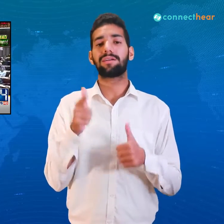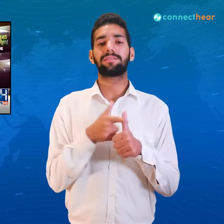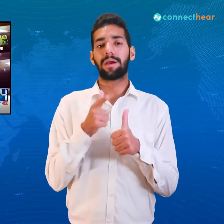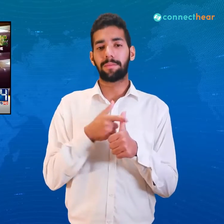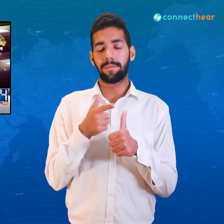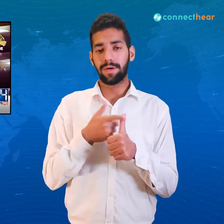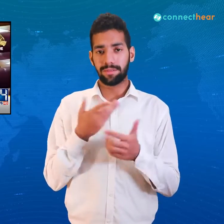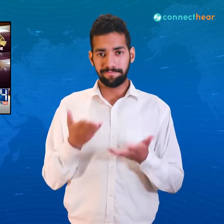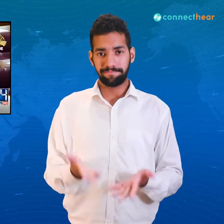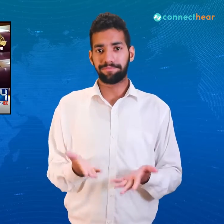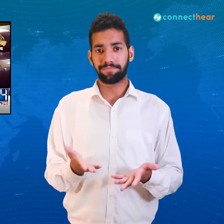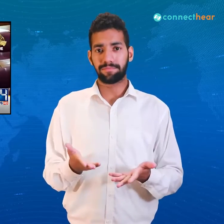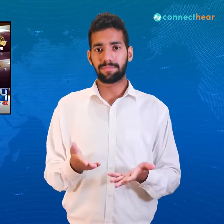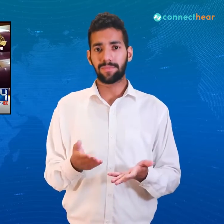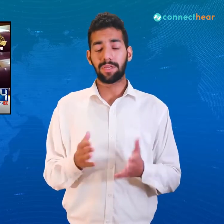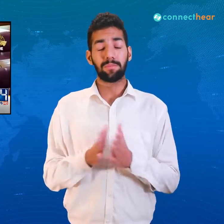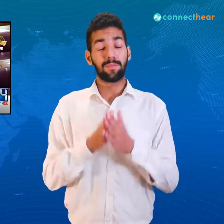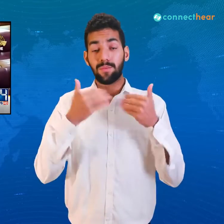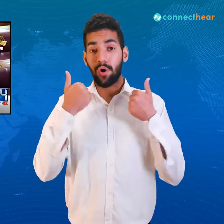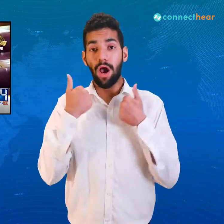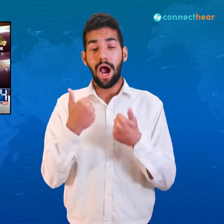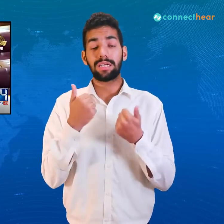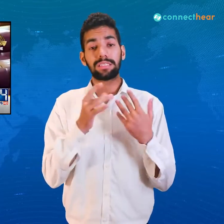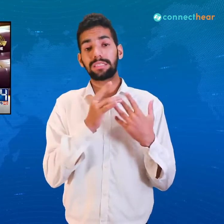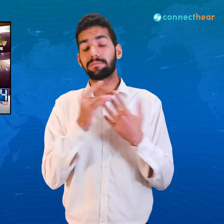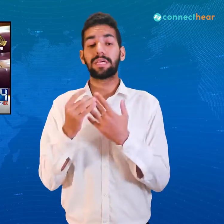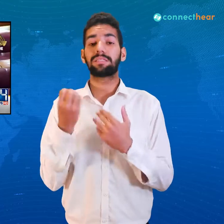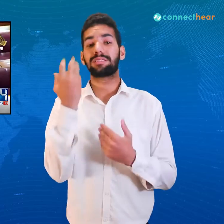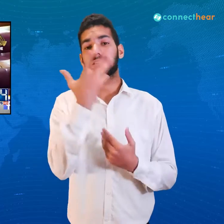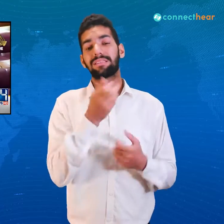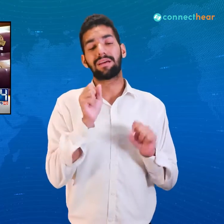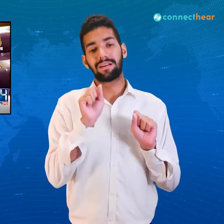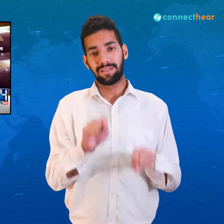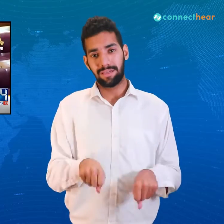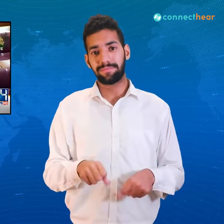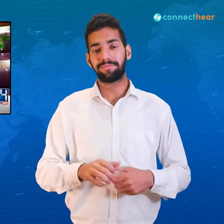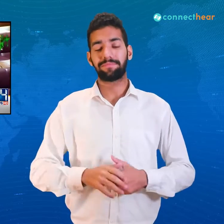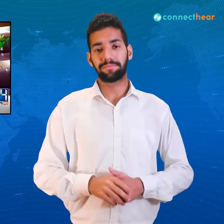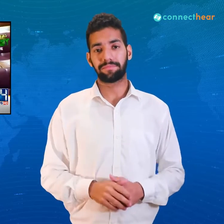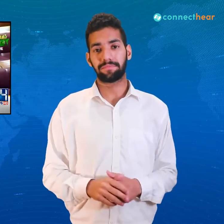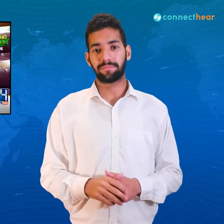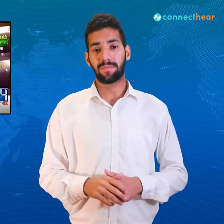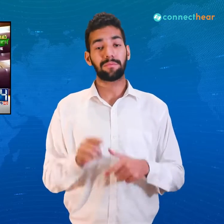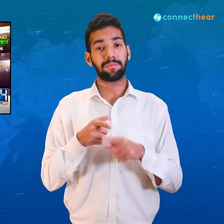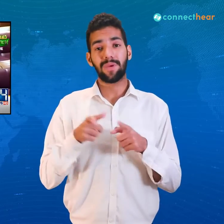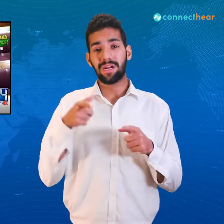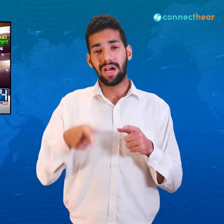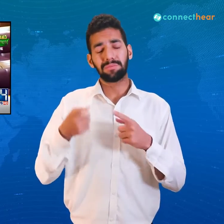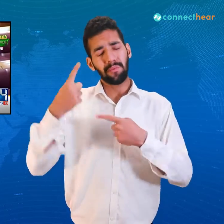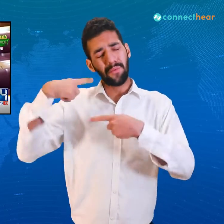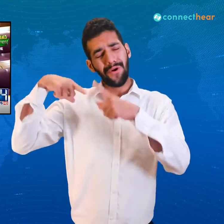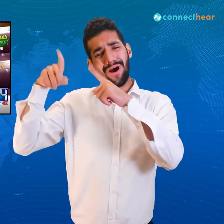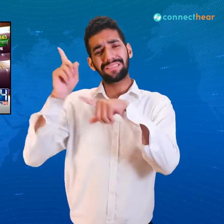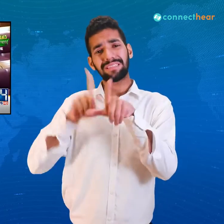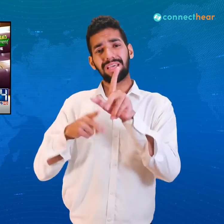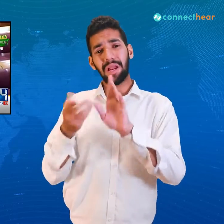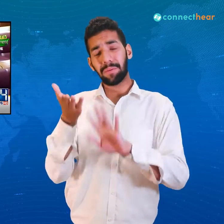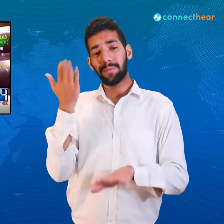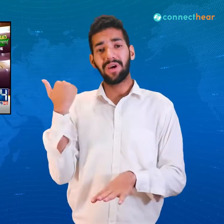آج دس اپریل ہے بڑا اہم دن پاکستان کی تاریخ کا لیکن آج سے میں بہت